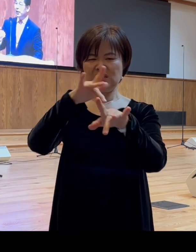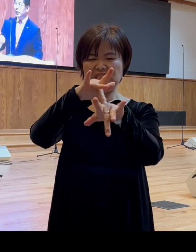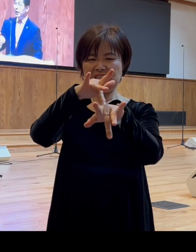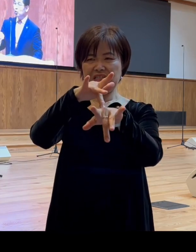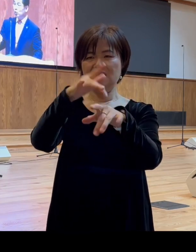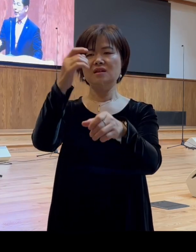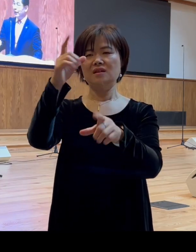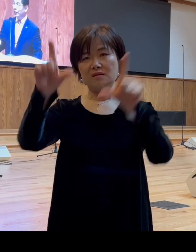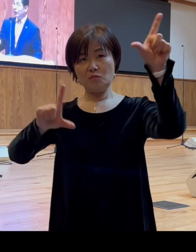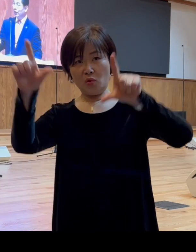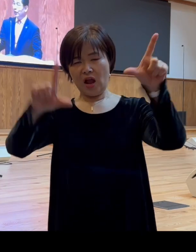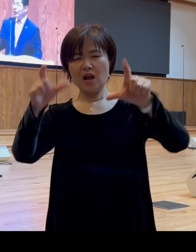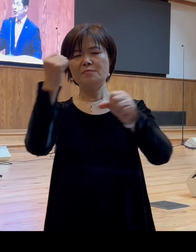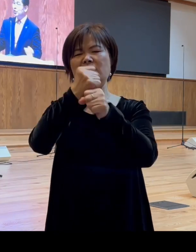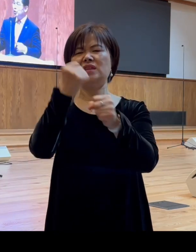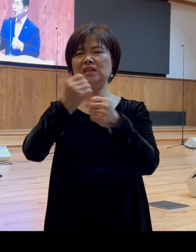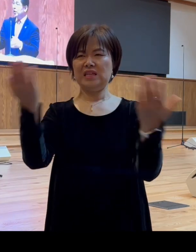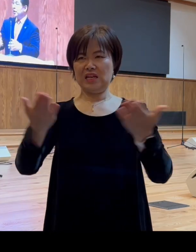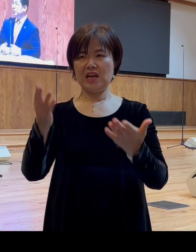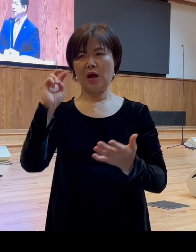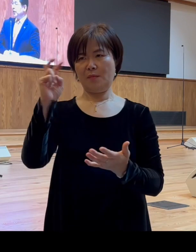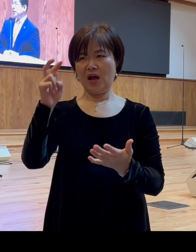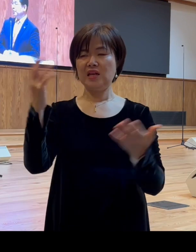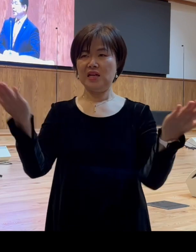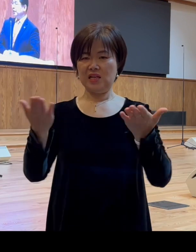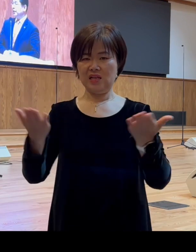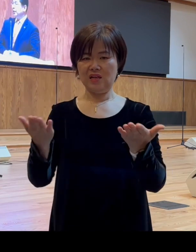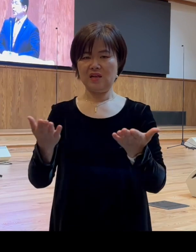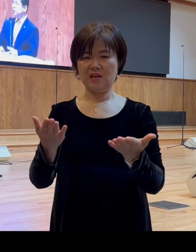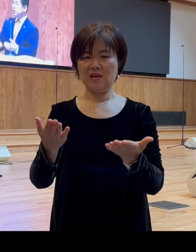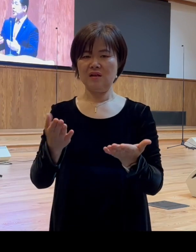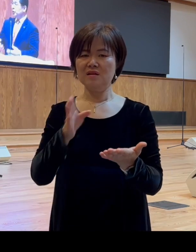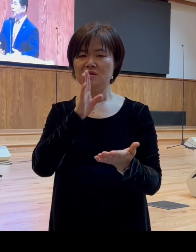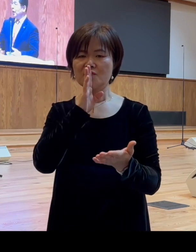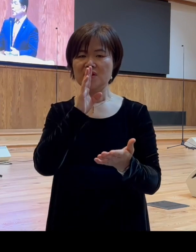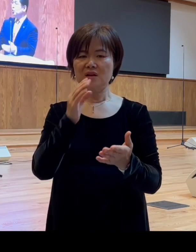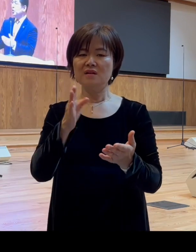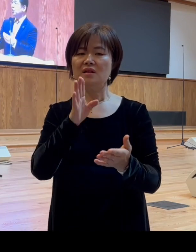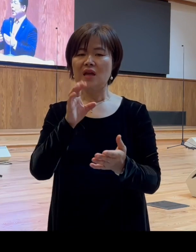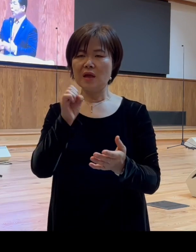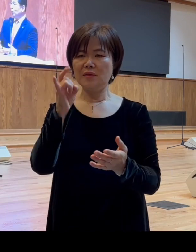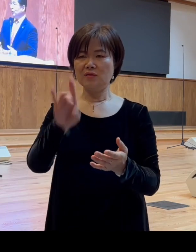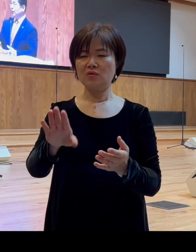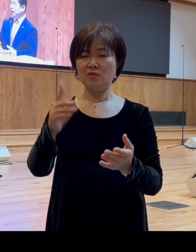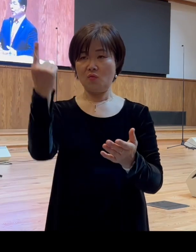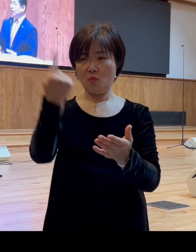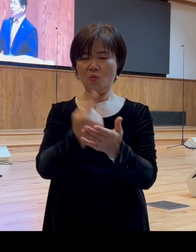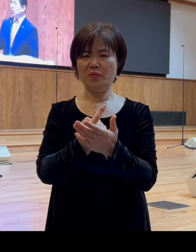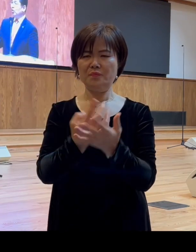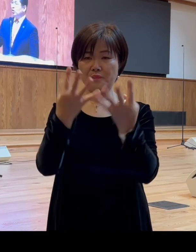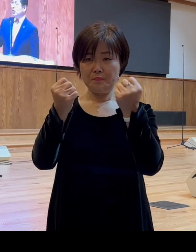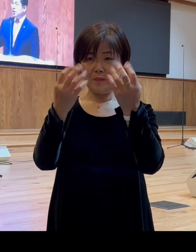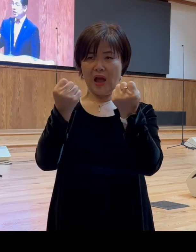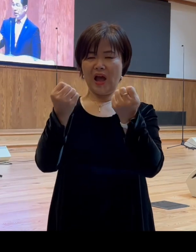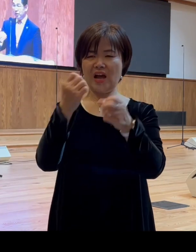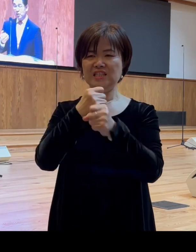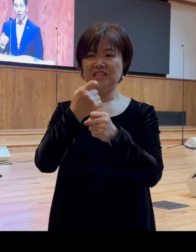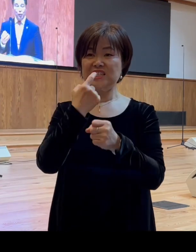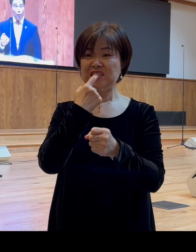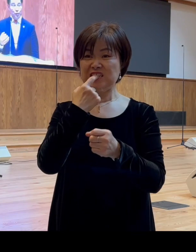종사했던 그런 직종의 사람들을 가리킵니다 그럼 실제로 에베소에서 나온 여러 은 신상들을 살펴보면요